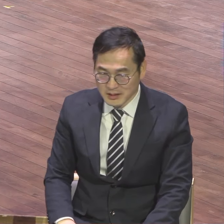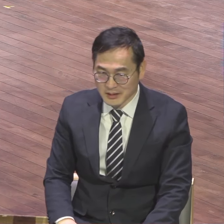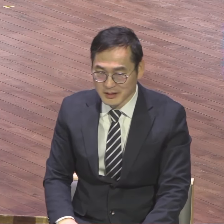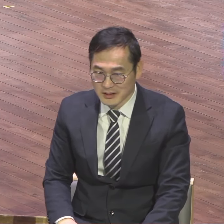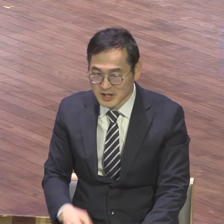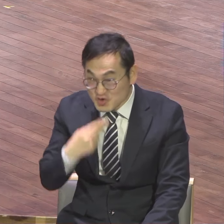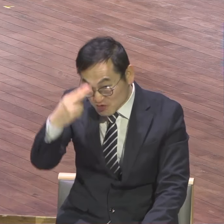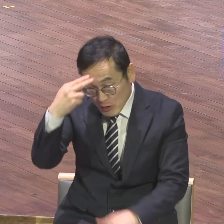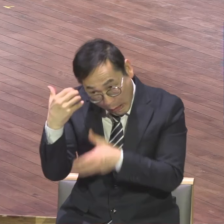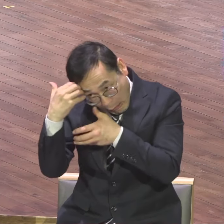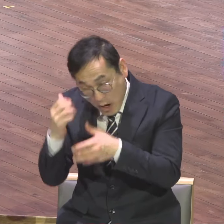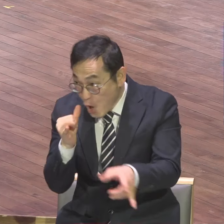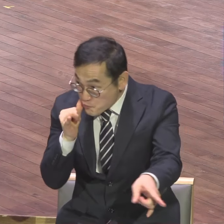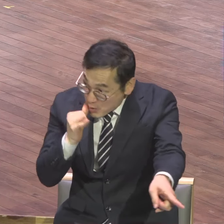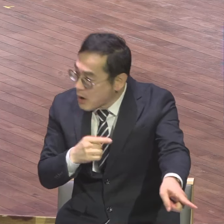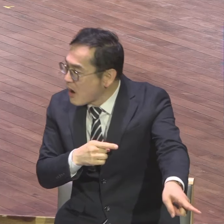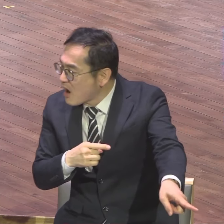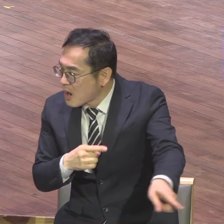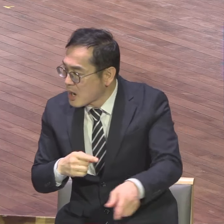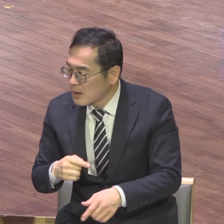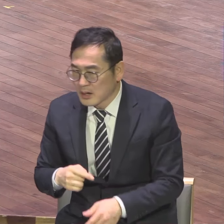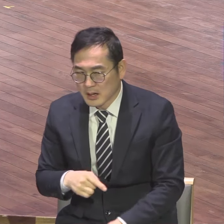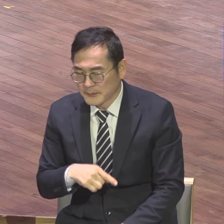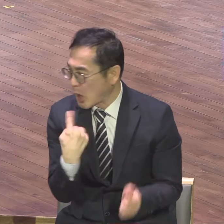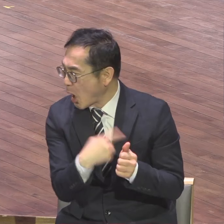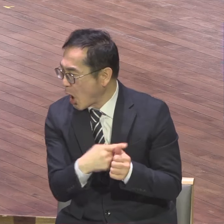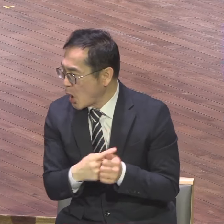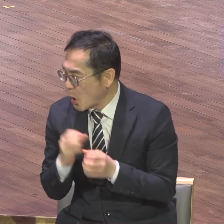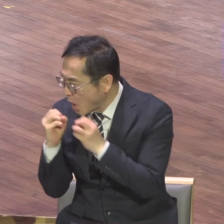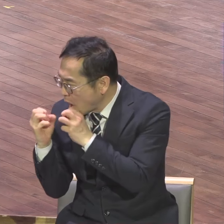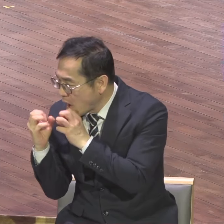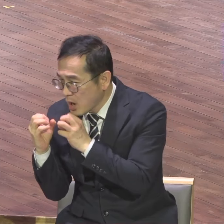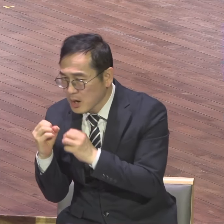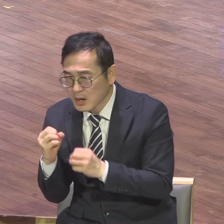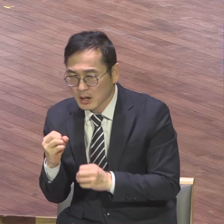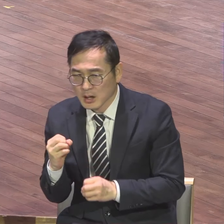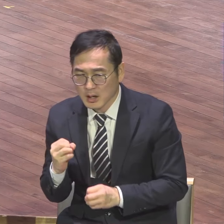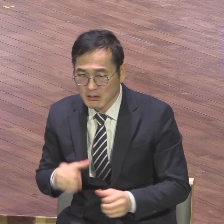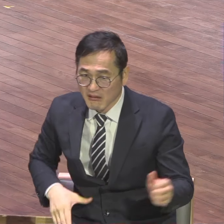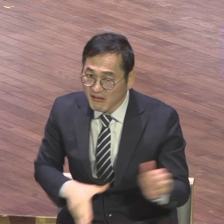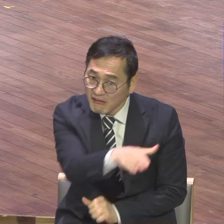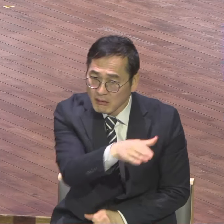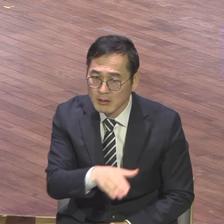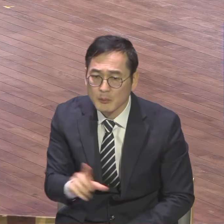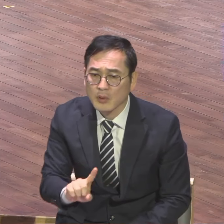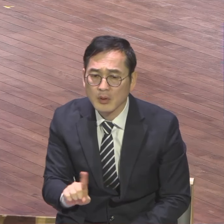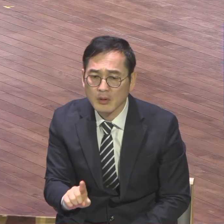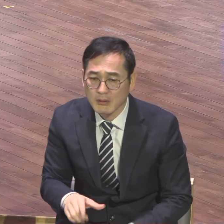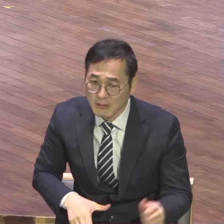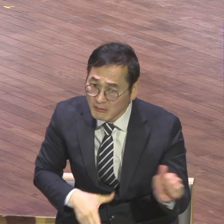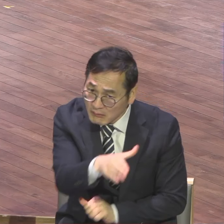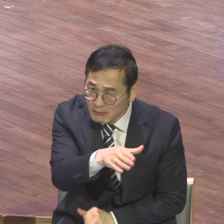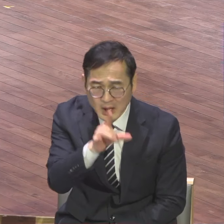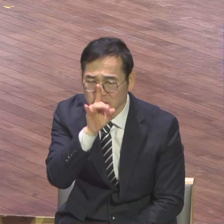저래 그러면 그 사람을 죽이는 거예요 사익자가 돼가지고 그래서